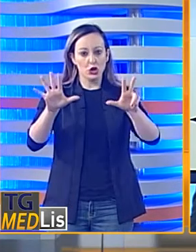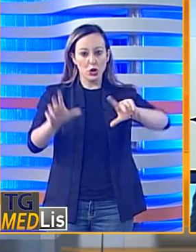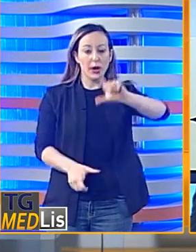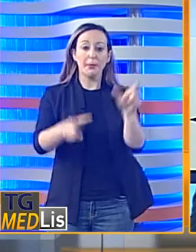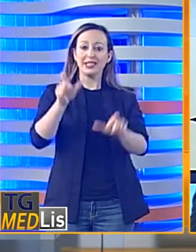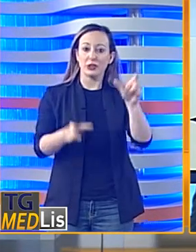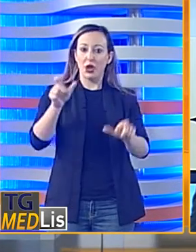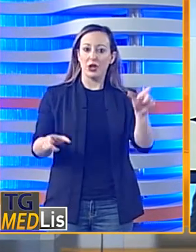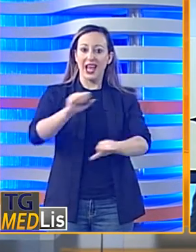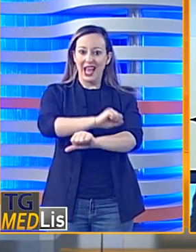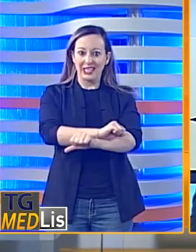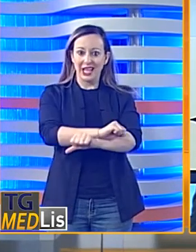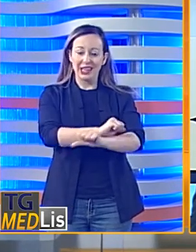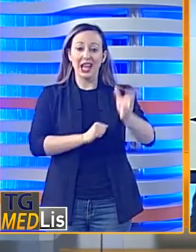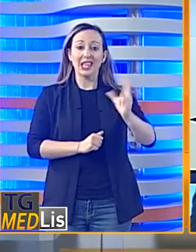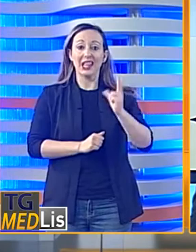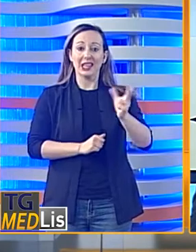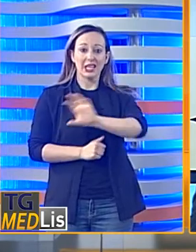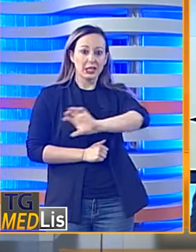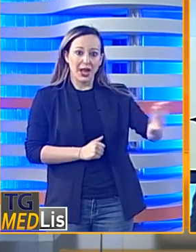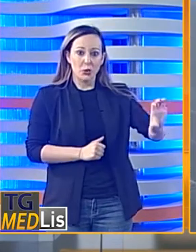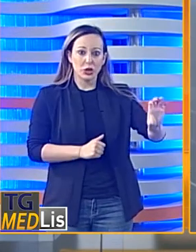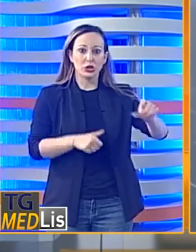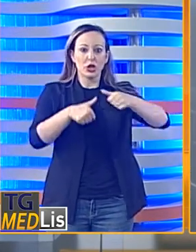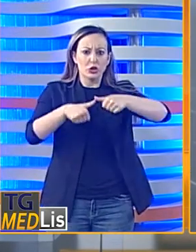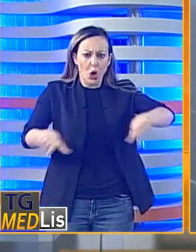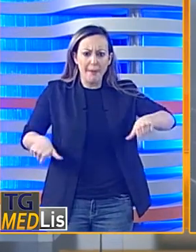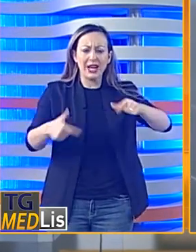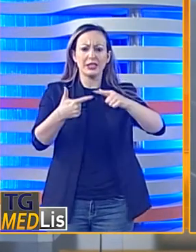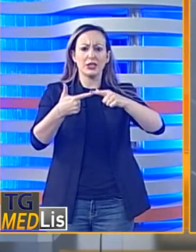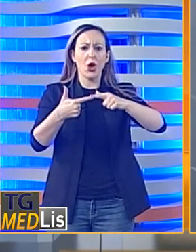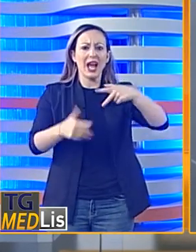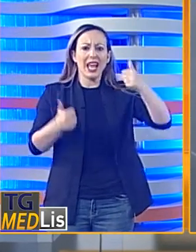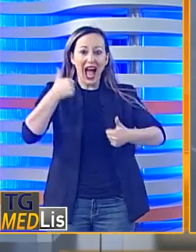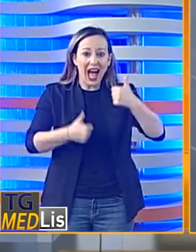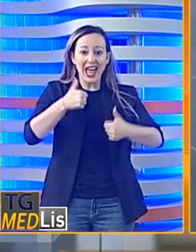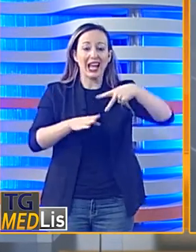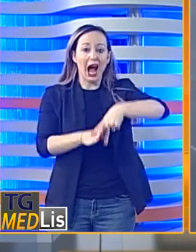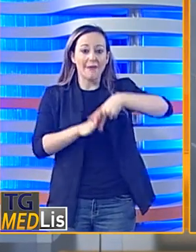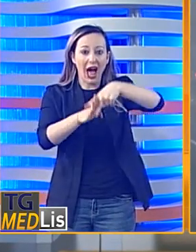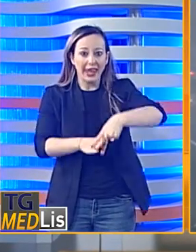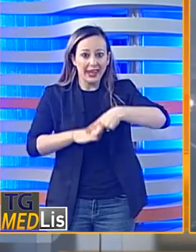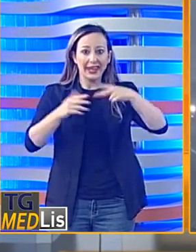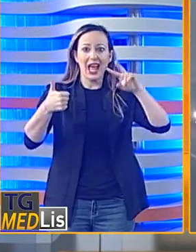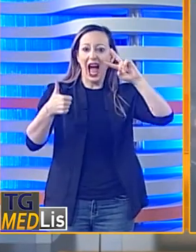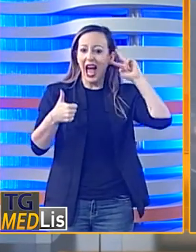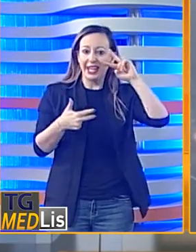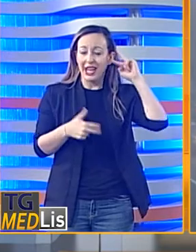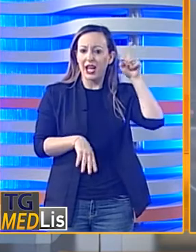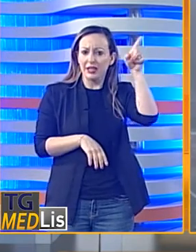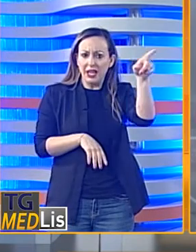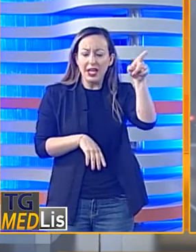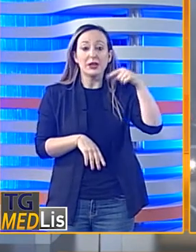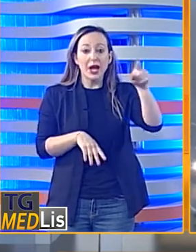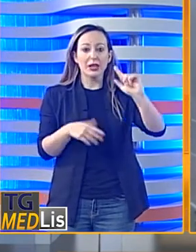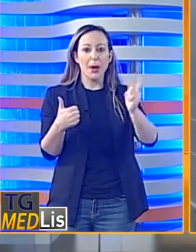Partiamo dalla cronaca perché otto persone sono finite domiciliari mentre altre 13 sono state denunciate